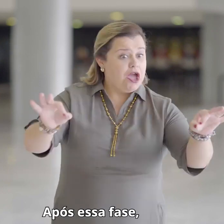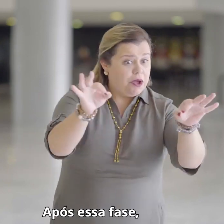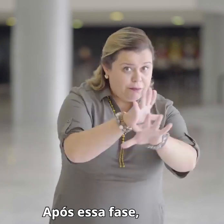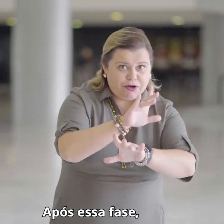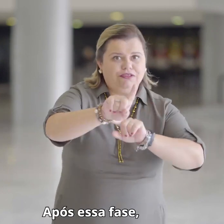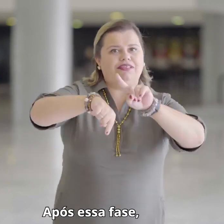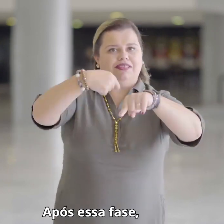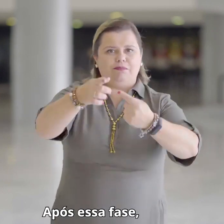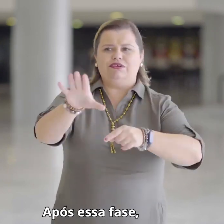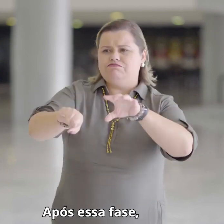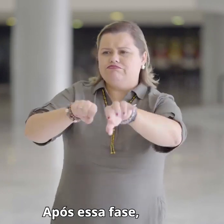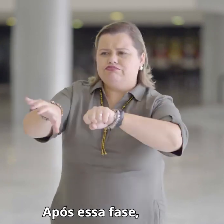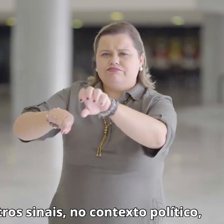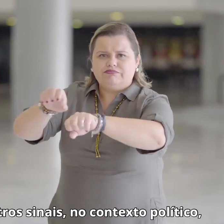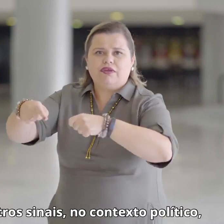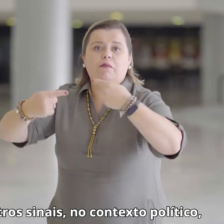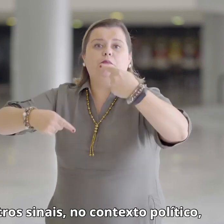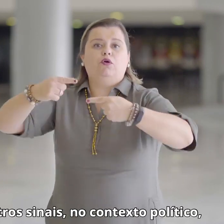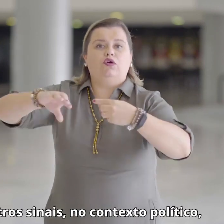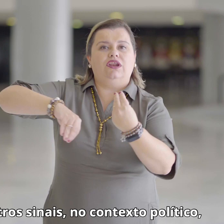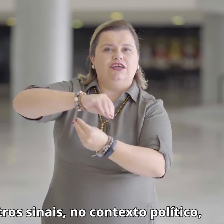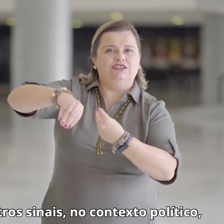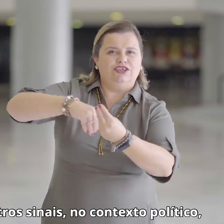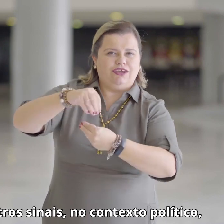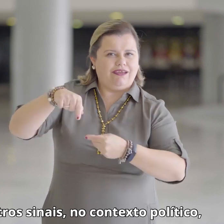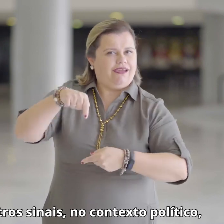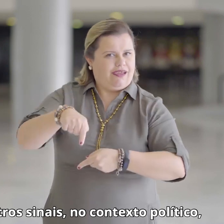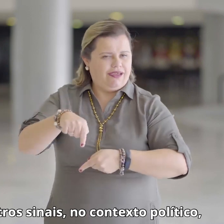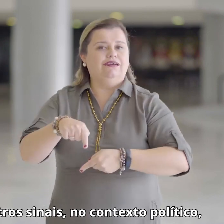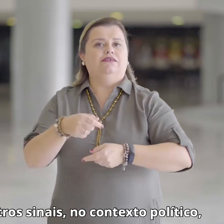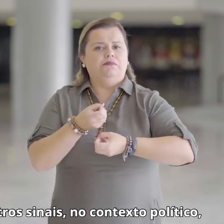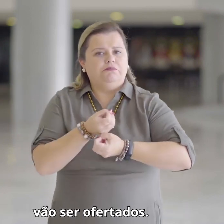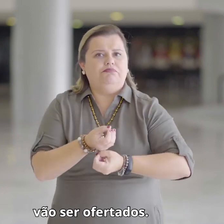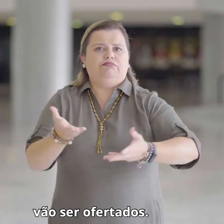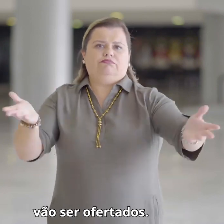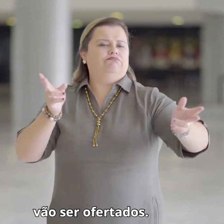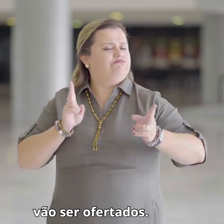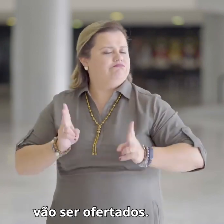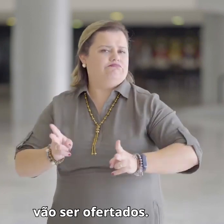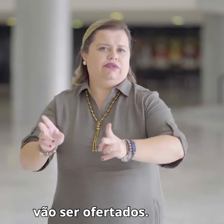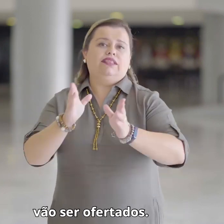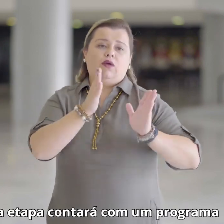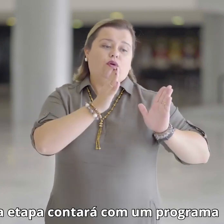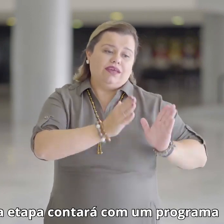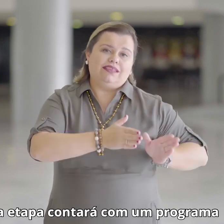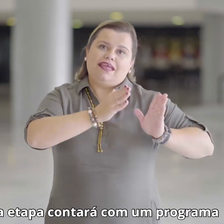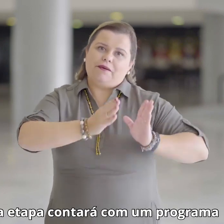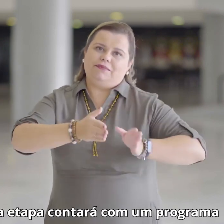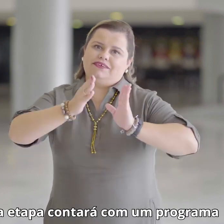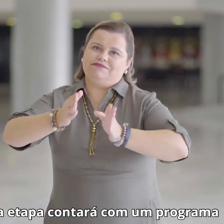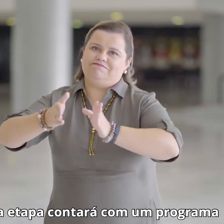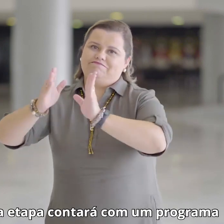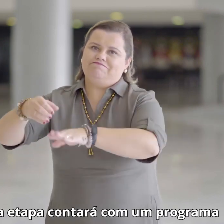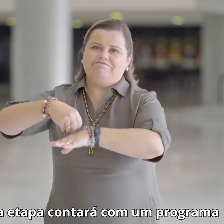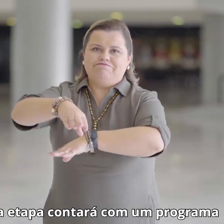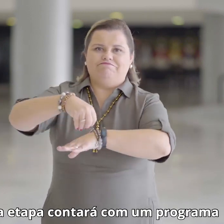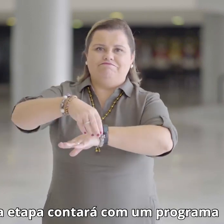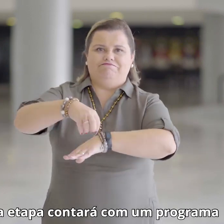Após essa fase, outros sinais no contexto político vão ser ofertados e cada etapa contará com o programa